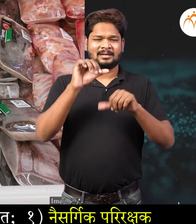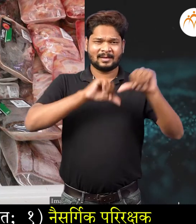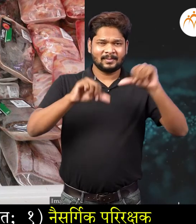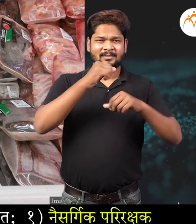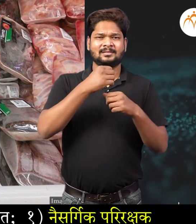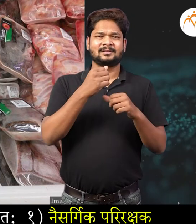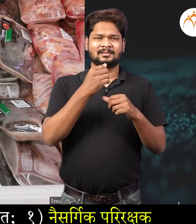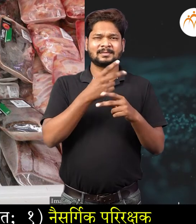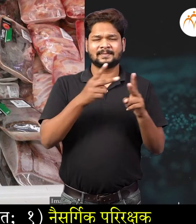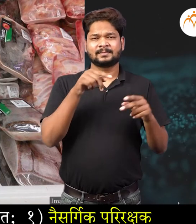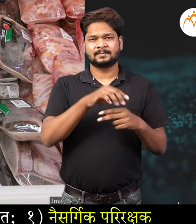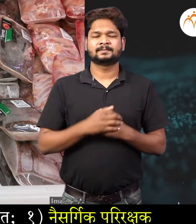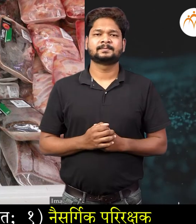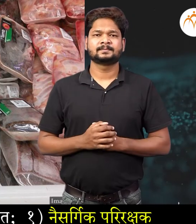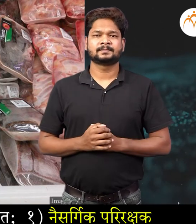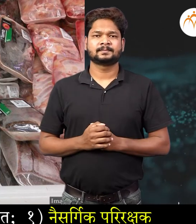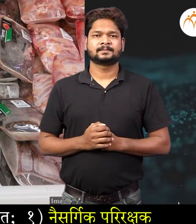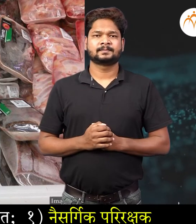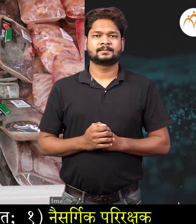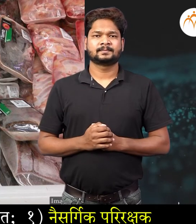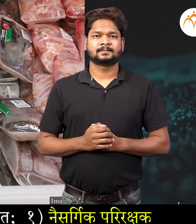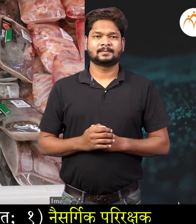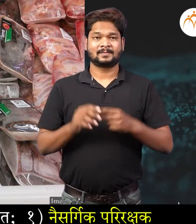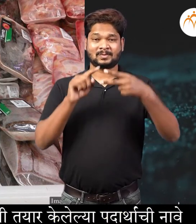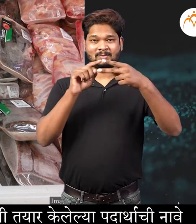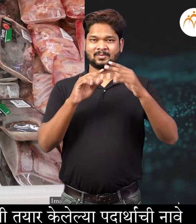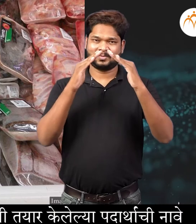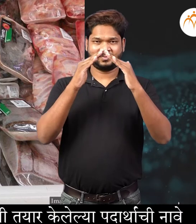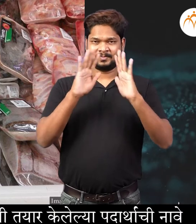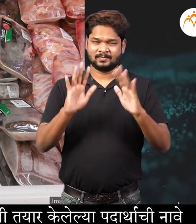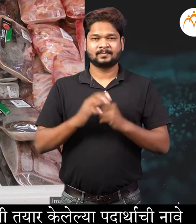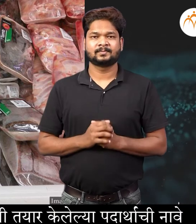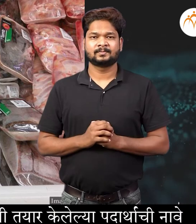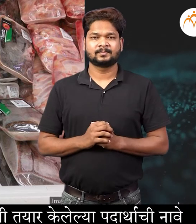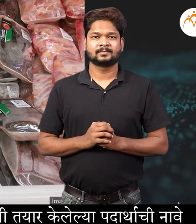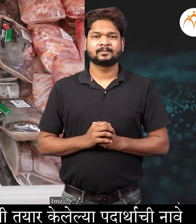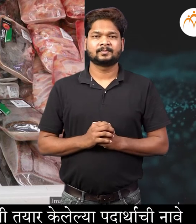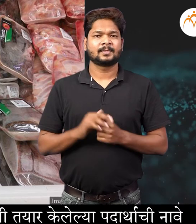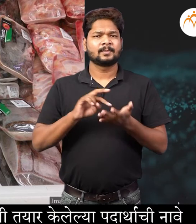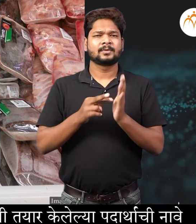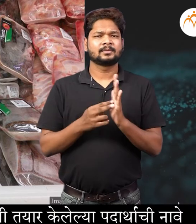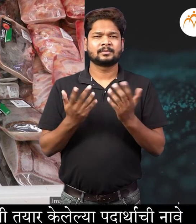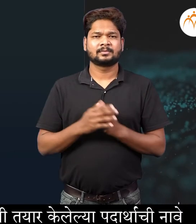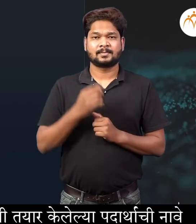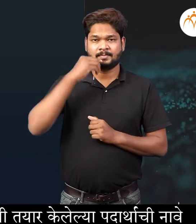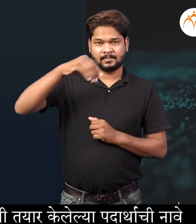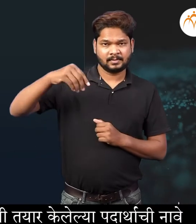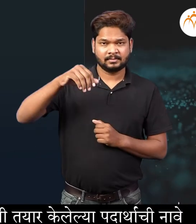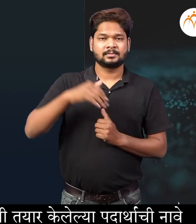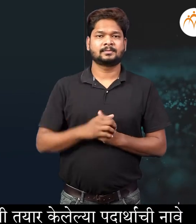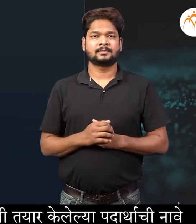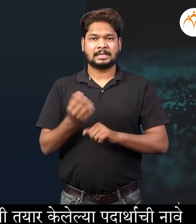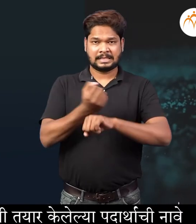आणे रासाइनिक परिरक्षक आता तुम्ही माला अशा काई घरगूती तैयर के लेले पदार्थंची